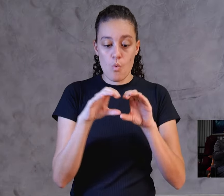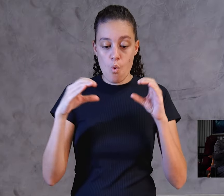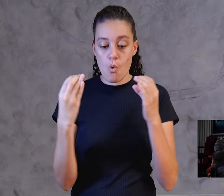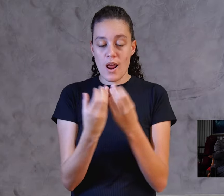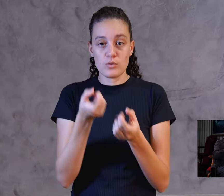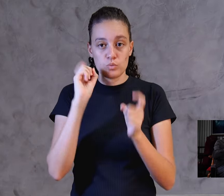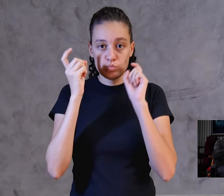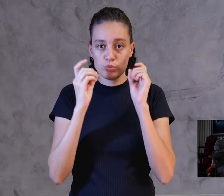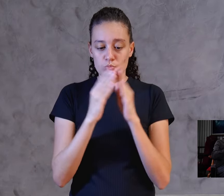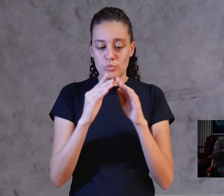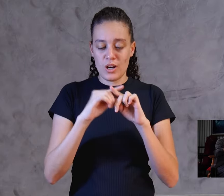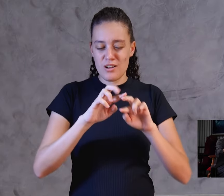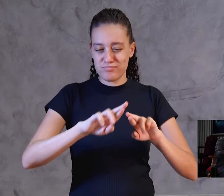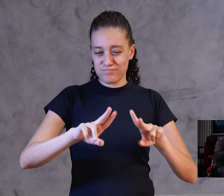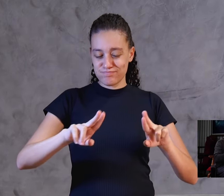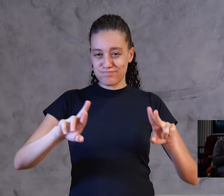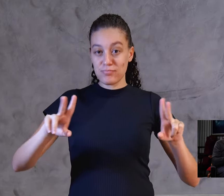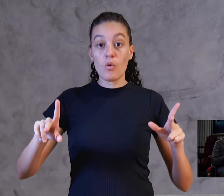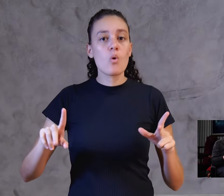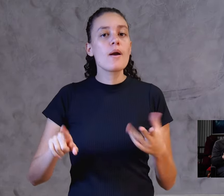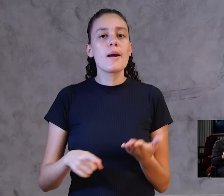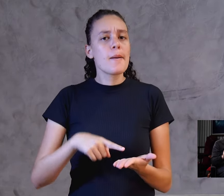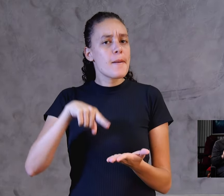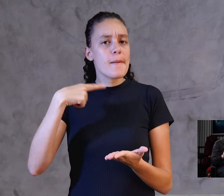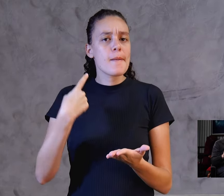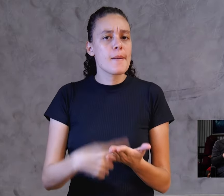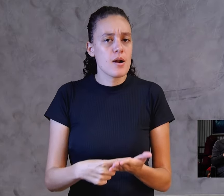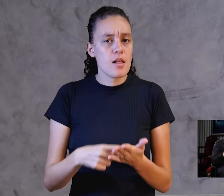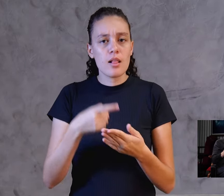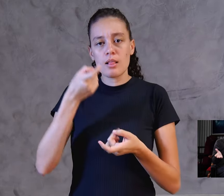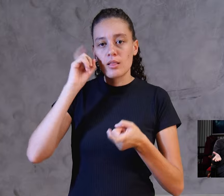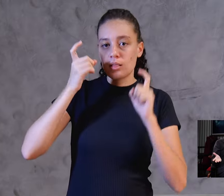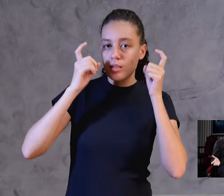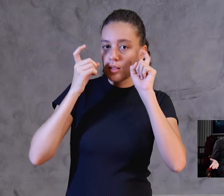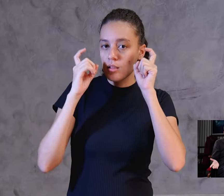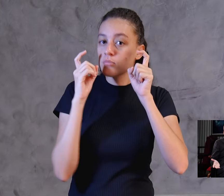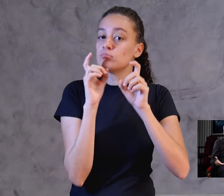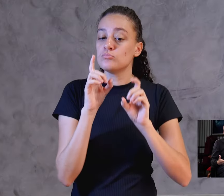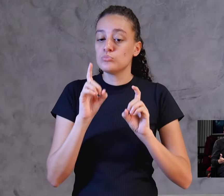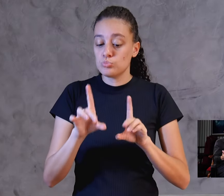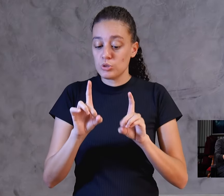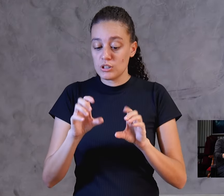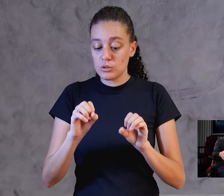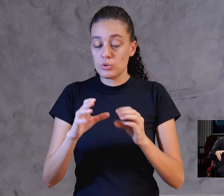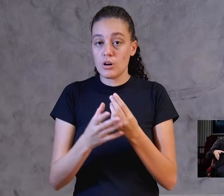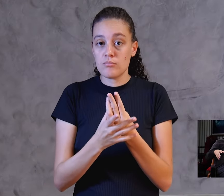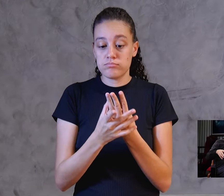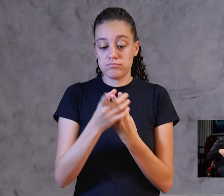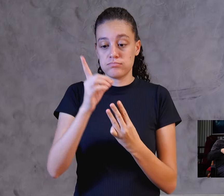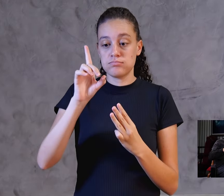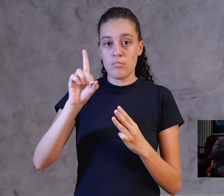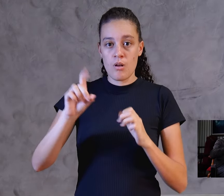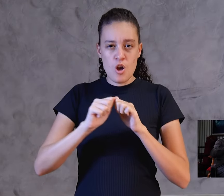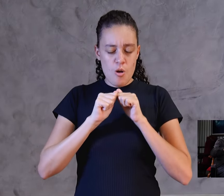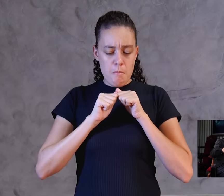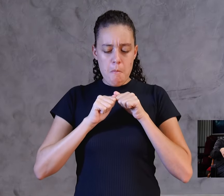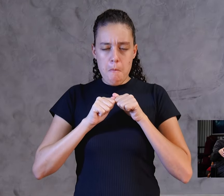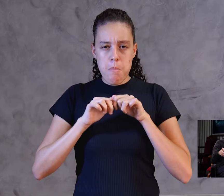foi um tratado ali naquele concílio e essa doutrina foi introduzida no meio